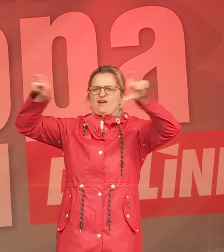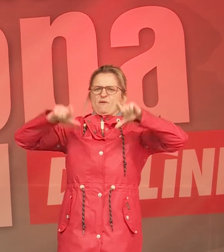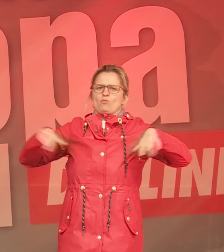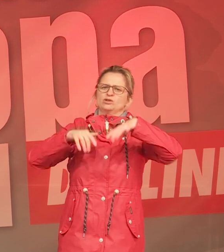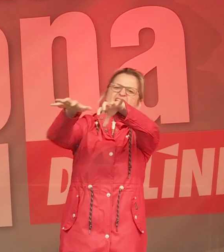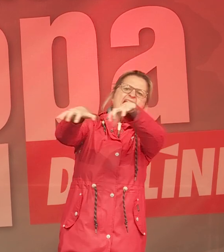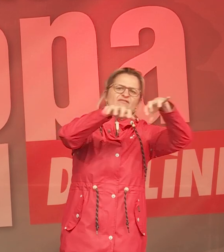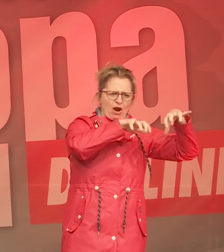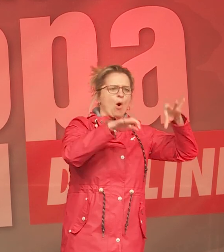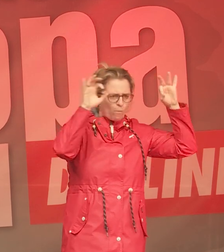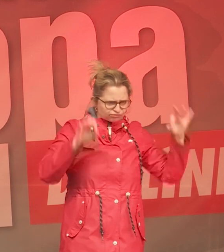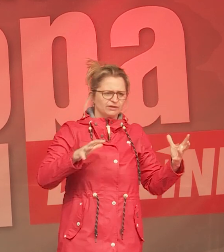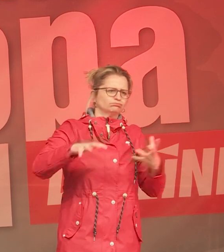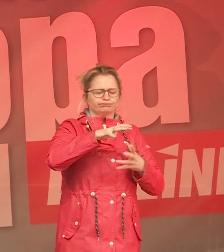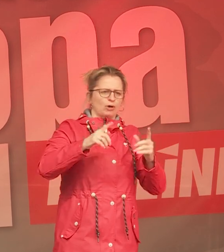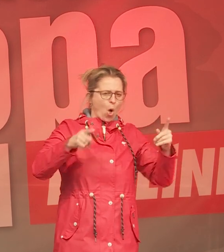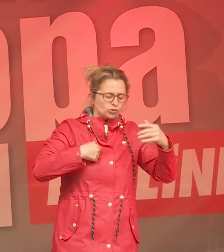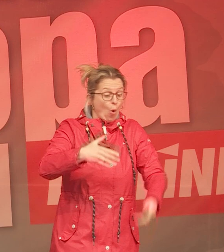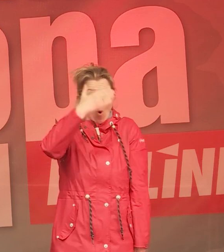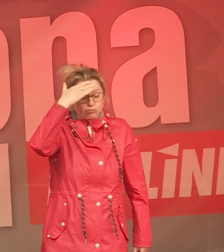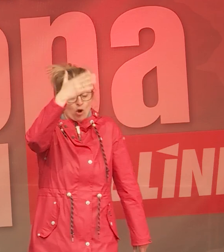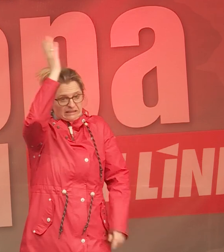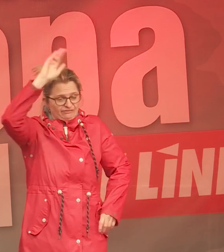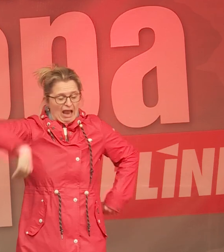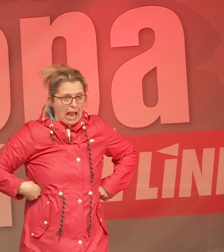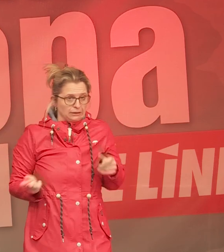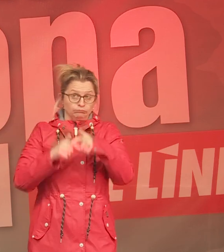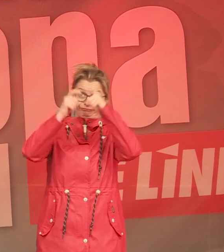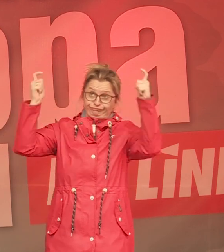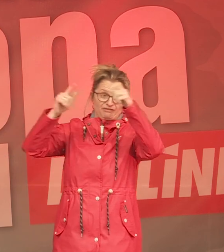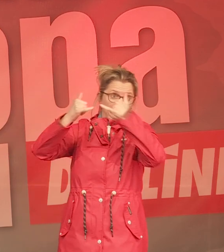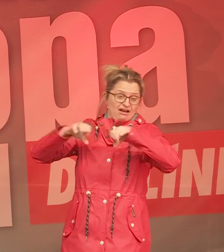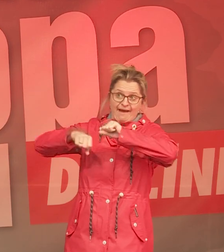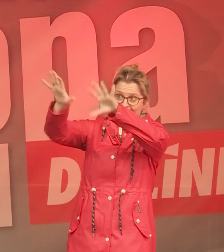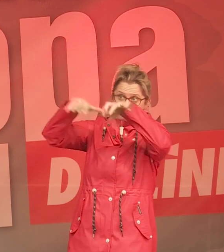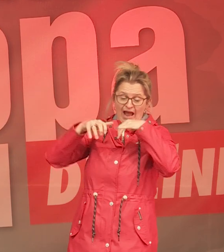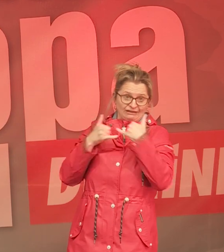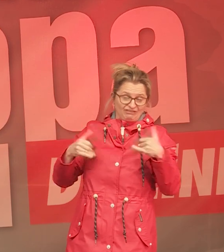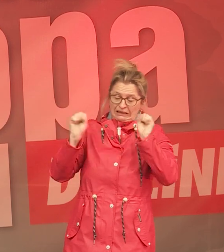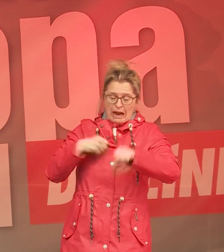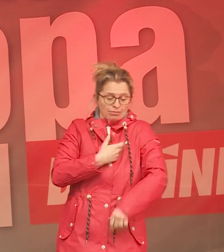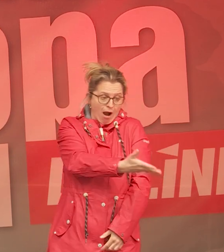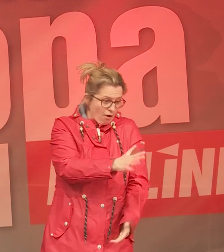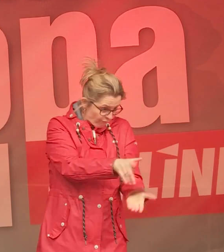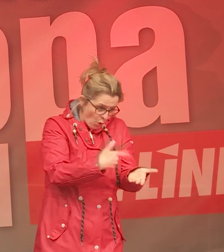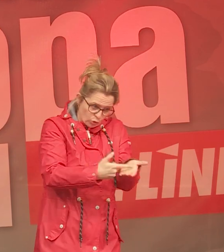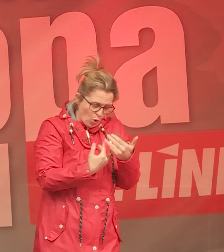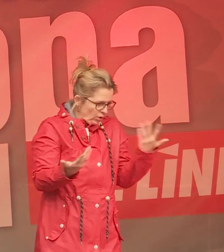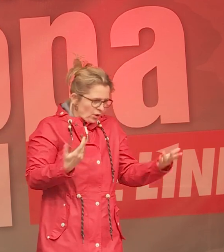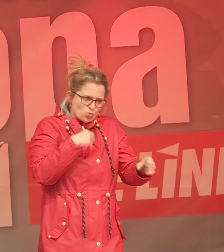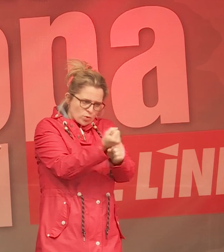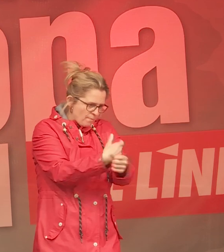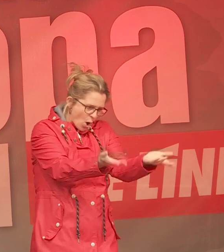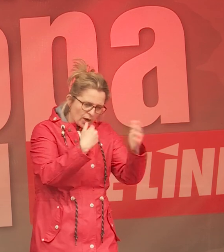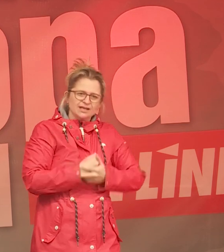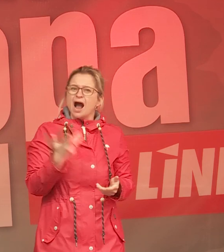fing ja das Toho-Wa-Boho an und alle haben gesagt, um Gottes Willen, die großen Enteignen, wie kann man denn so etwas auch nur fordern? Aber